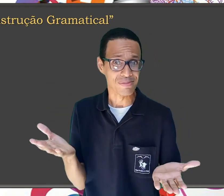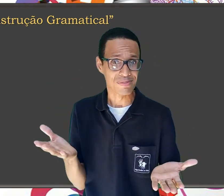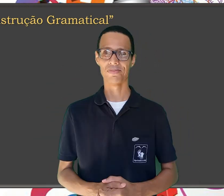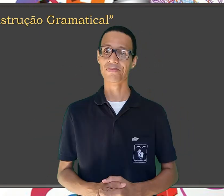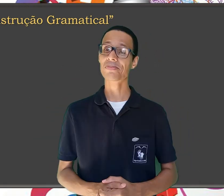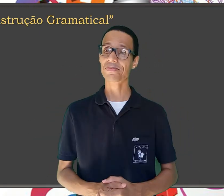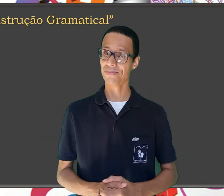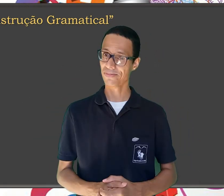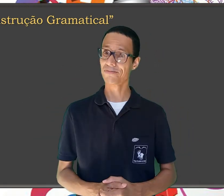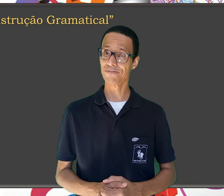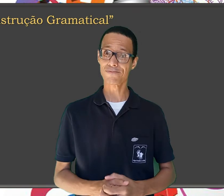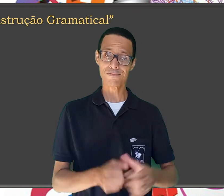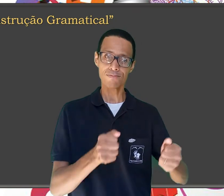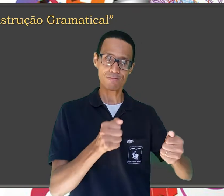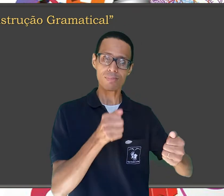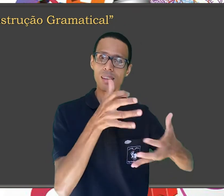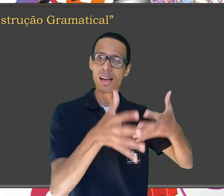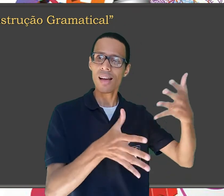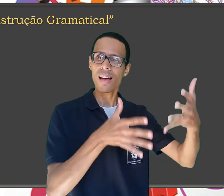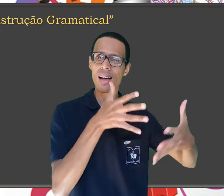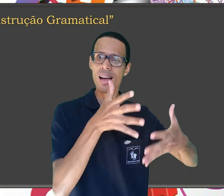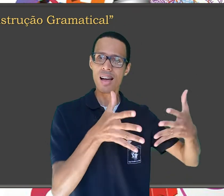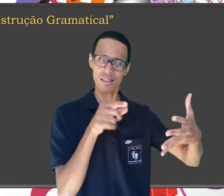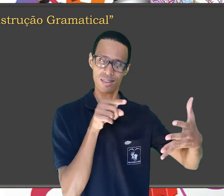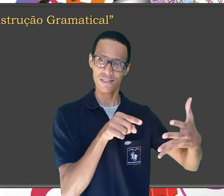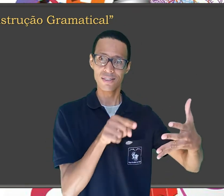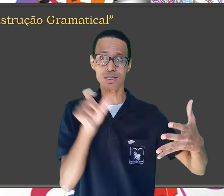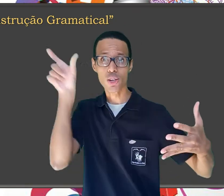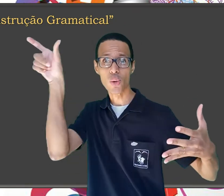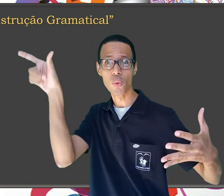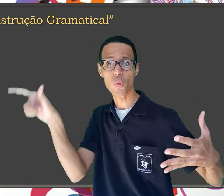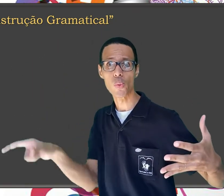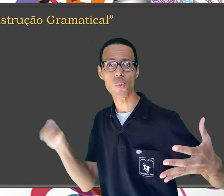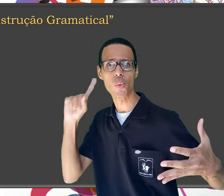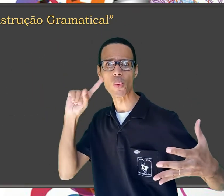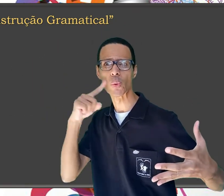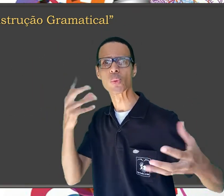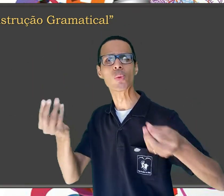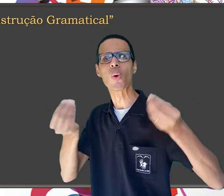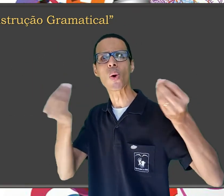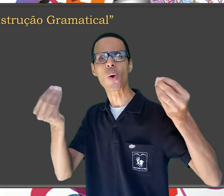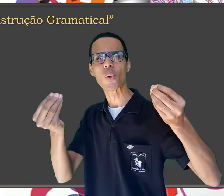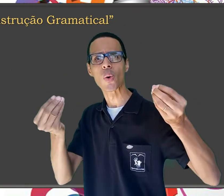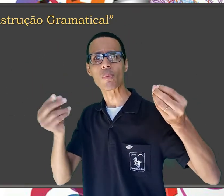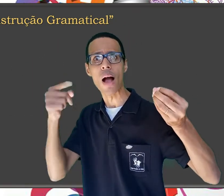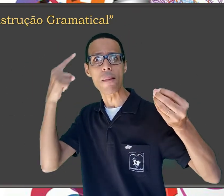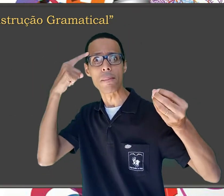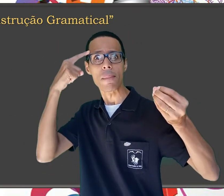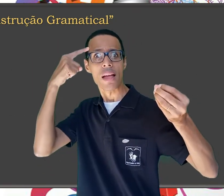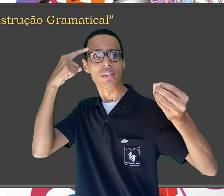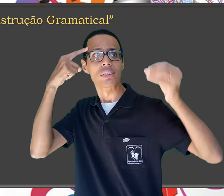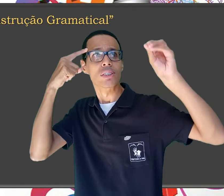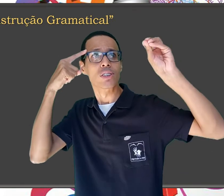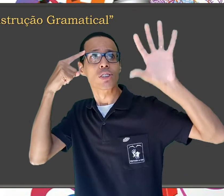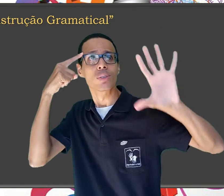Na língua de sinais, o sujeito surdo pensa na imagem, ele pensa no objeto.